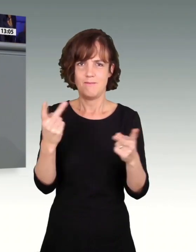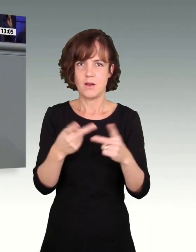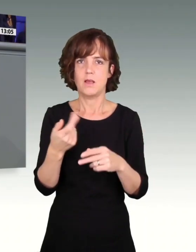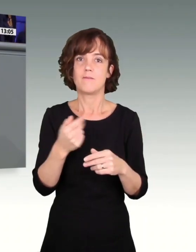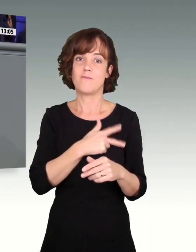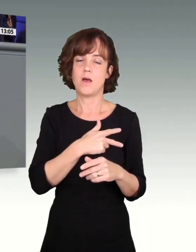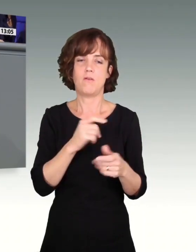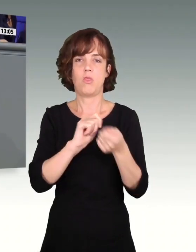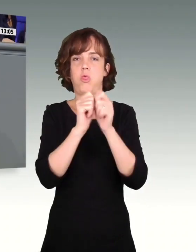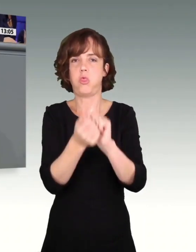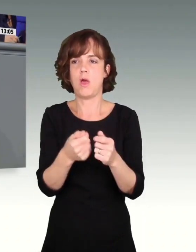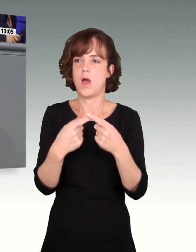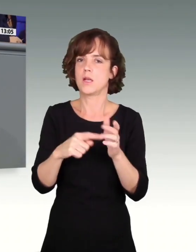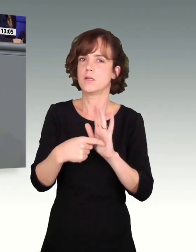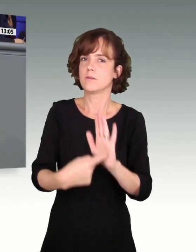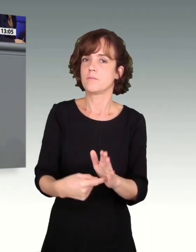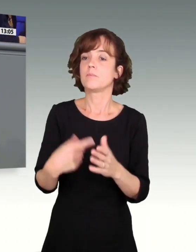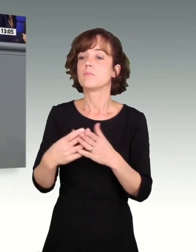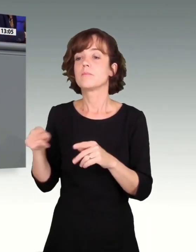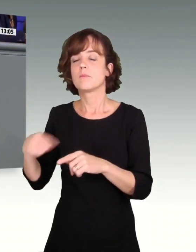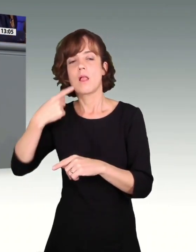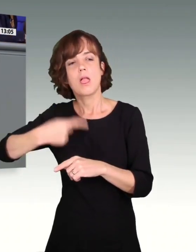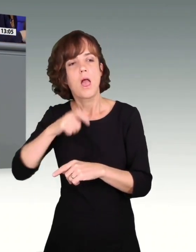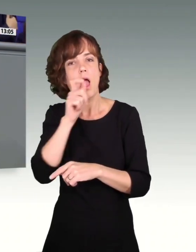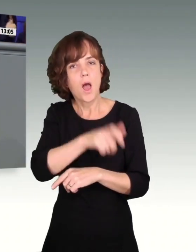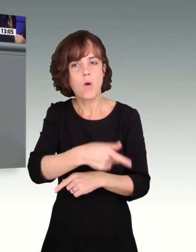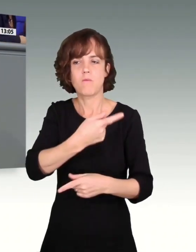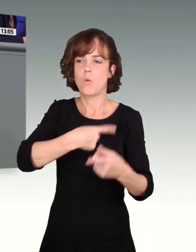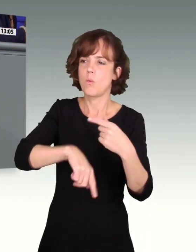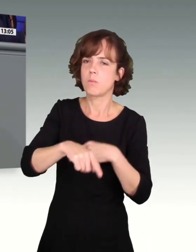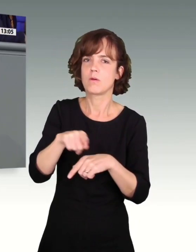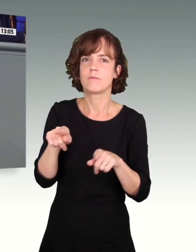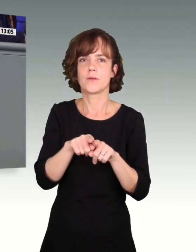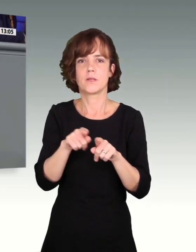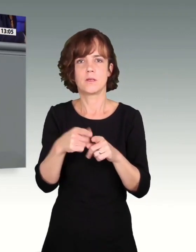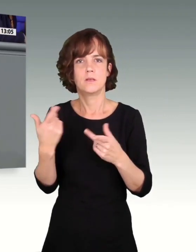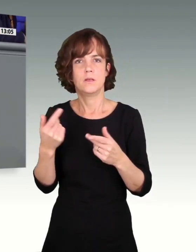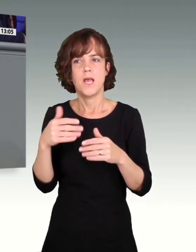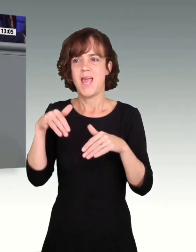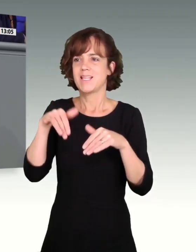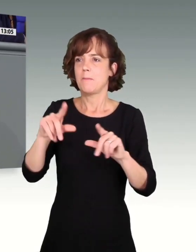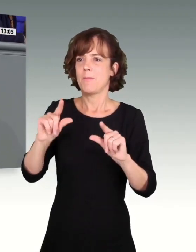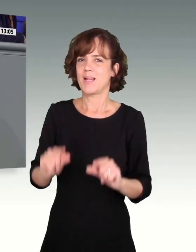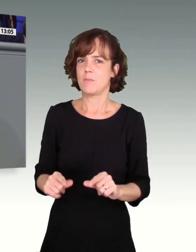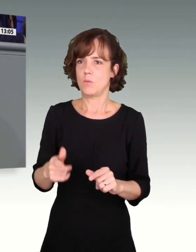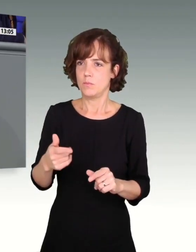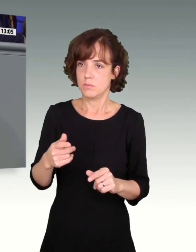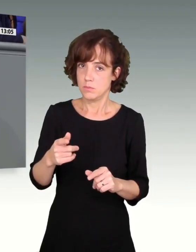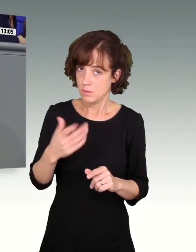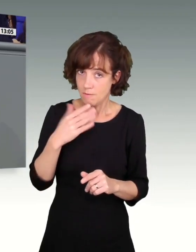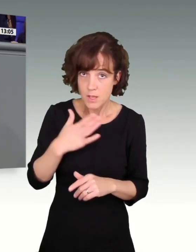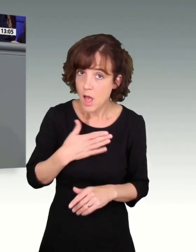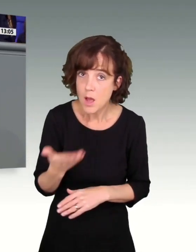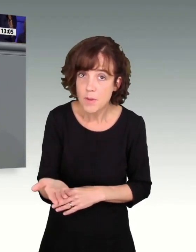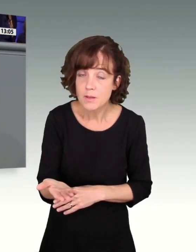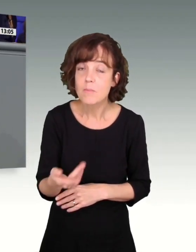verbogen. Und andere missgönnen anderen ein Existenzminimum, das übrigens das